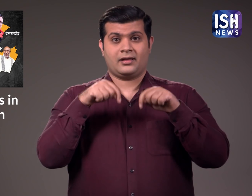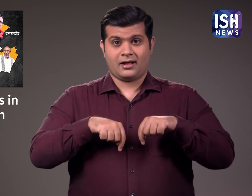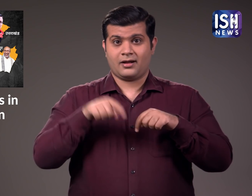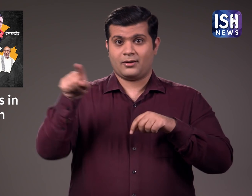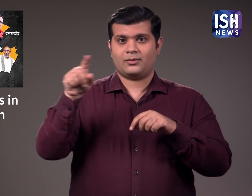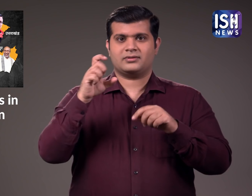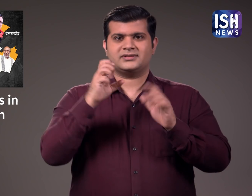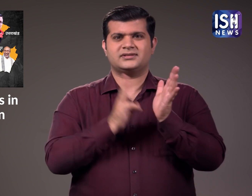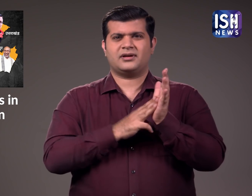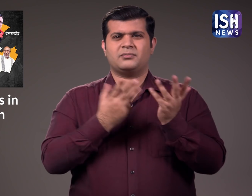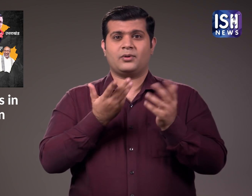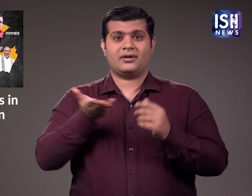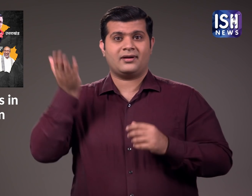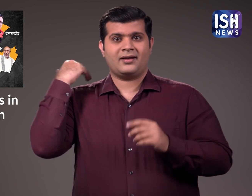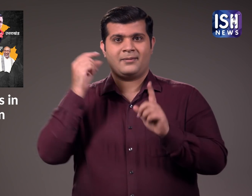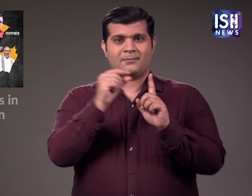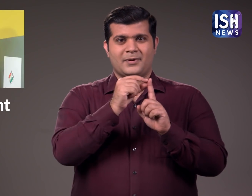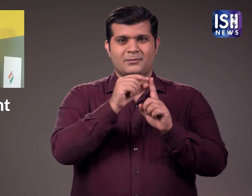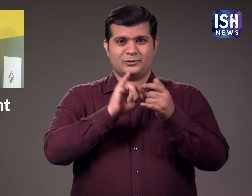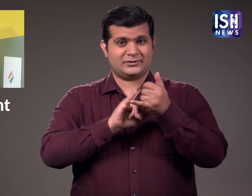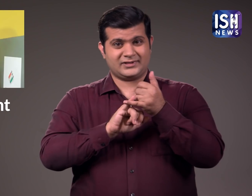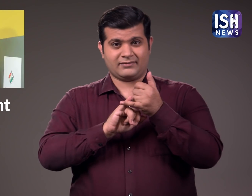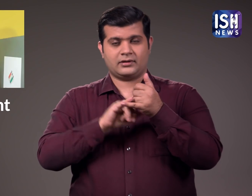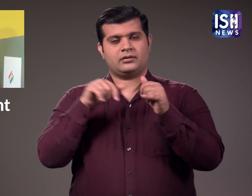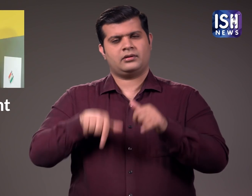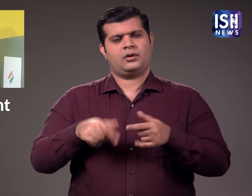मुख्यमंत्री प्रमोट सावन्द मुख्यमंत्री बने रहेंगे